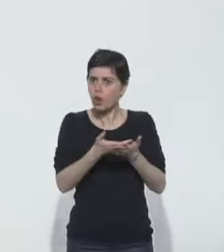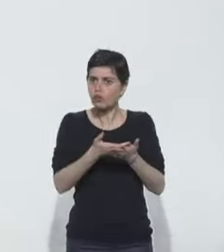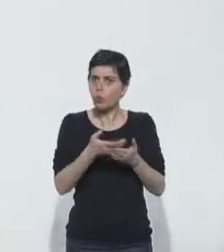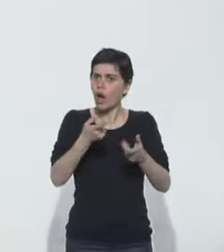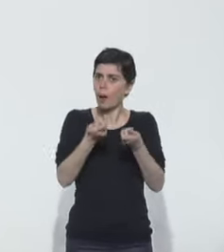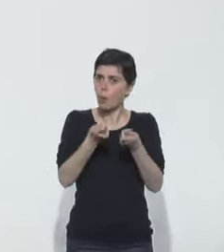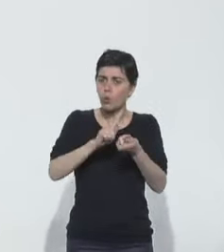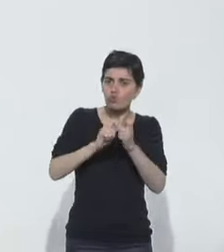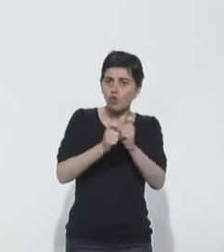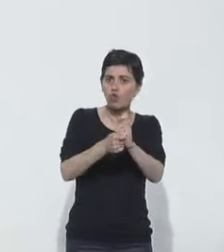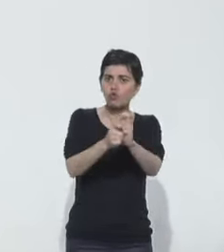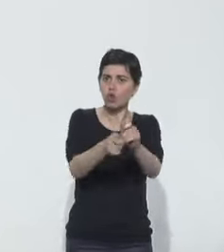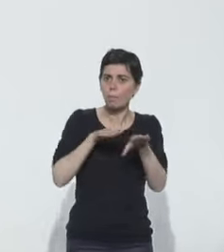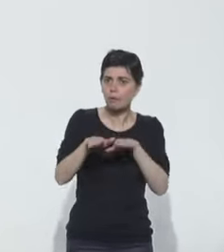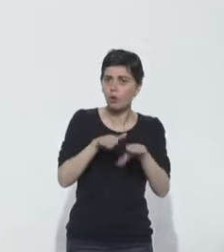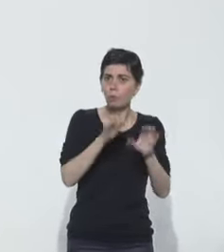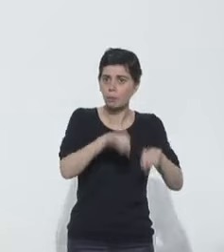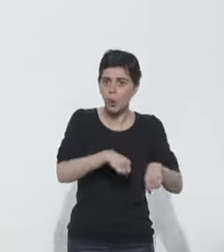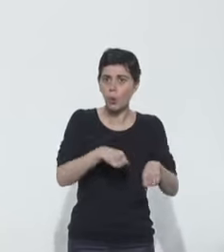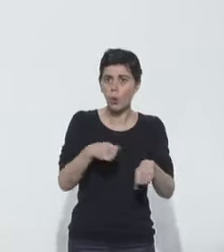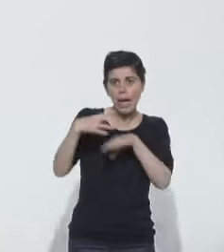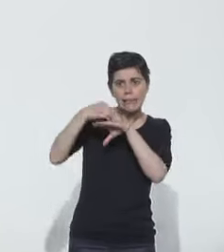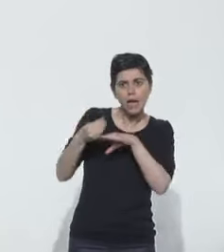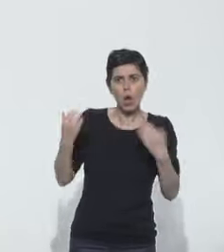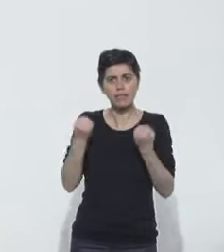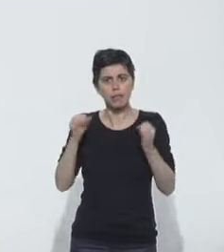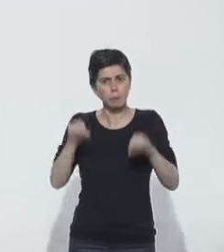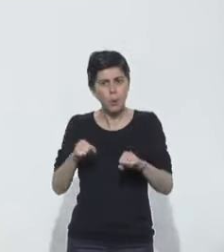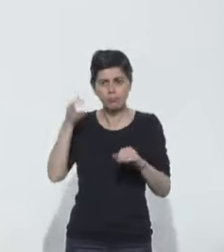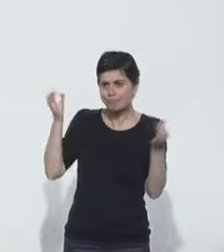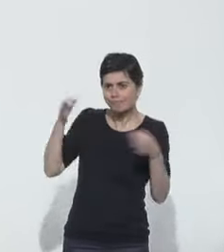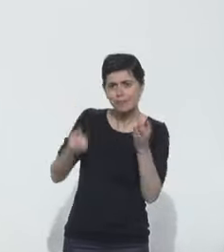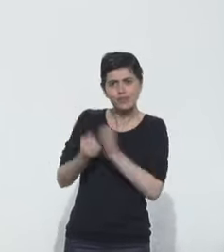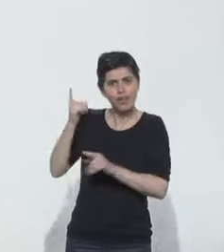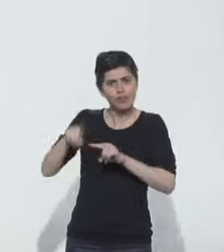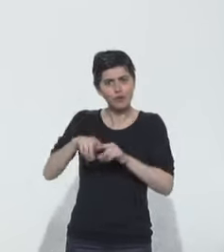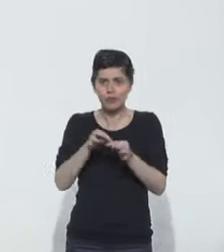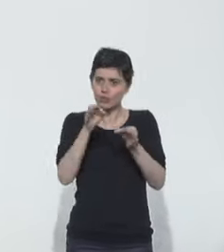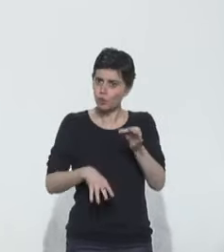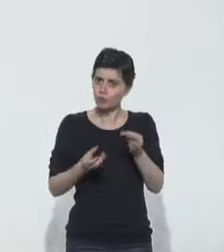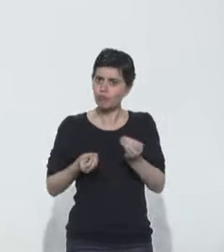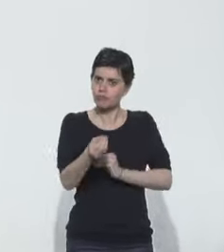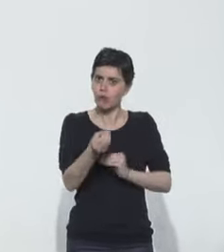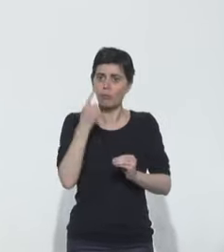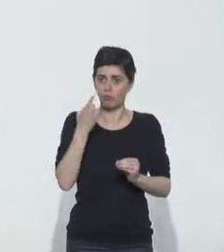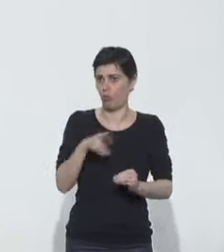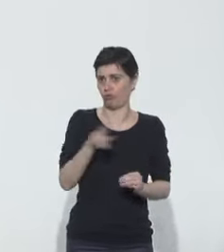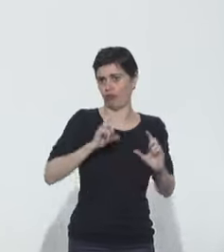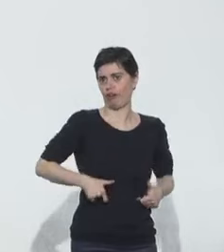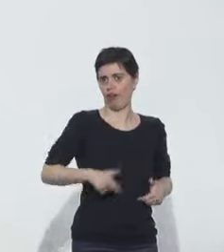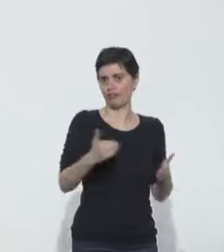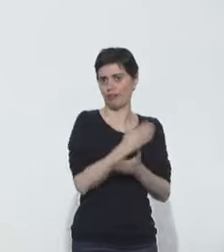milieu extérieur. Je crois que, là encore, on va faire preuve de créativité et on va trouver des solutions pour que la reprise scolaire se passe dans les meilleures conditions.